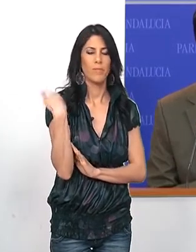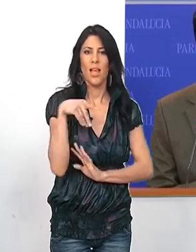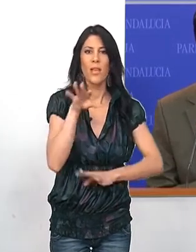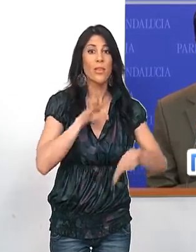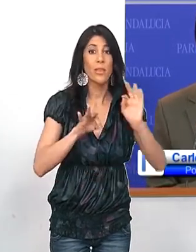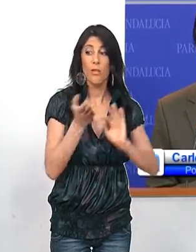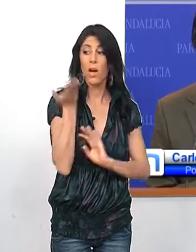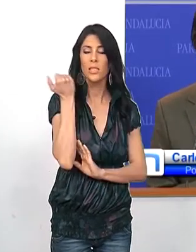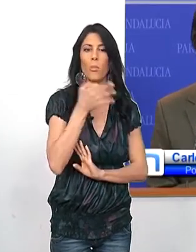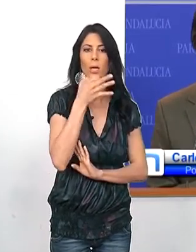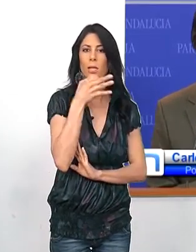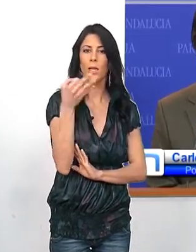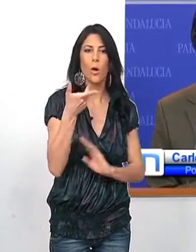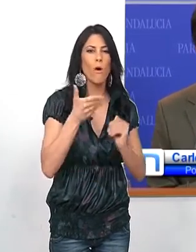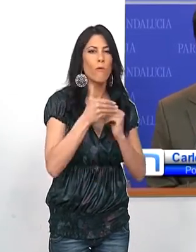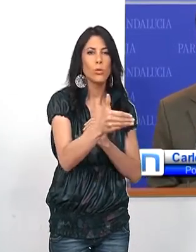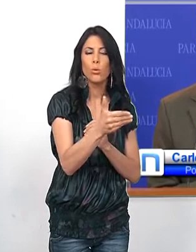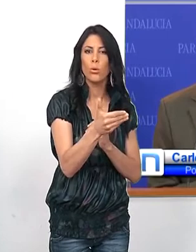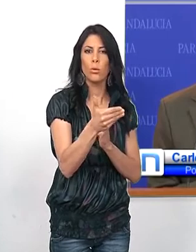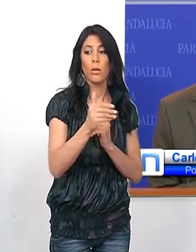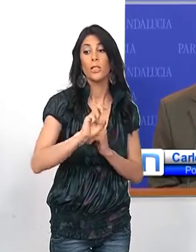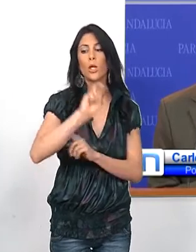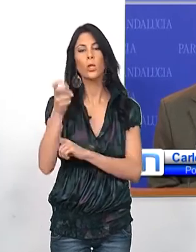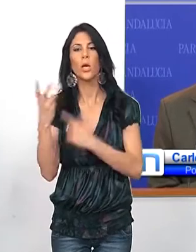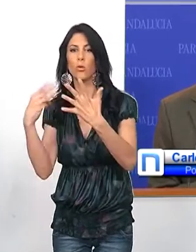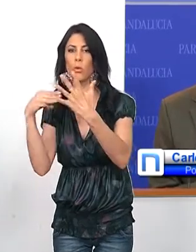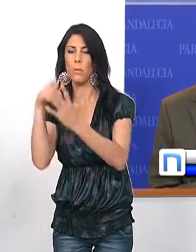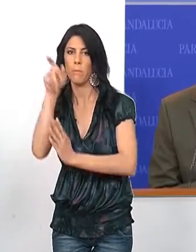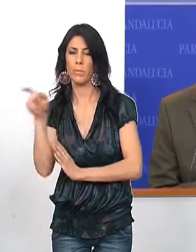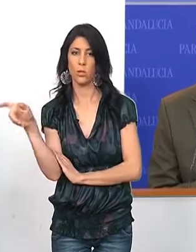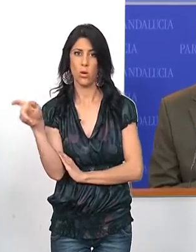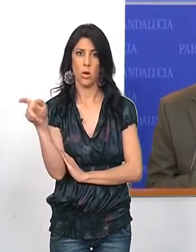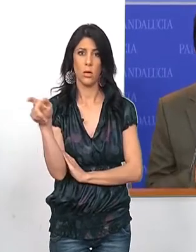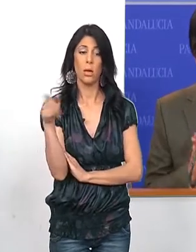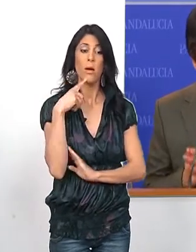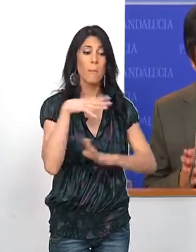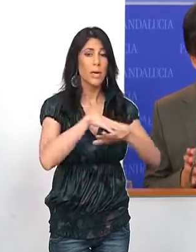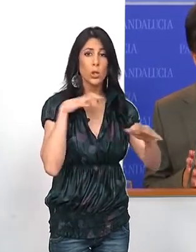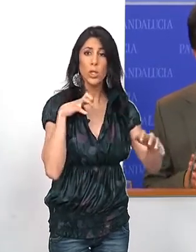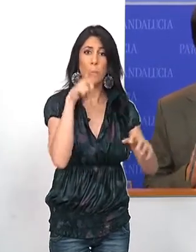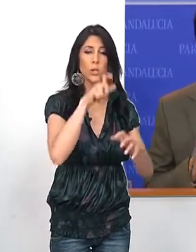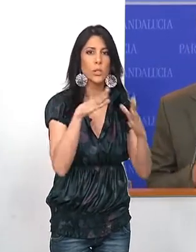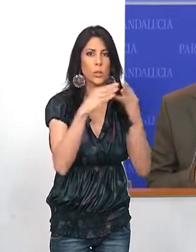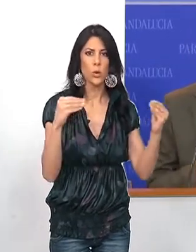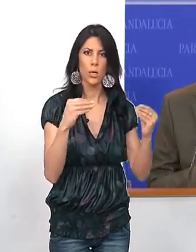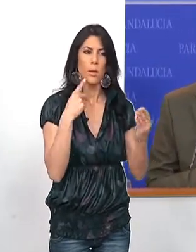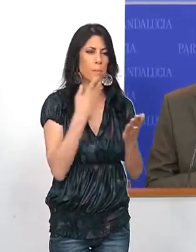ayer por la tarde el futuro de 8 millones de andaluces. Cuando la mayoría de los andaluces han pedido cambio,